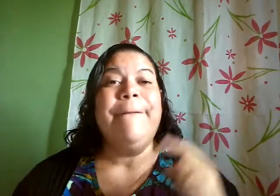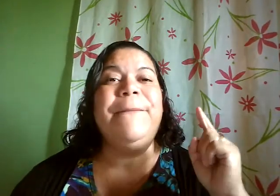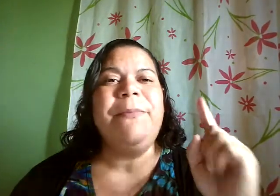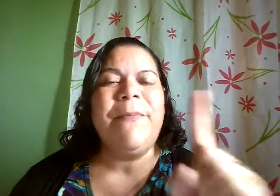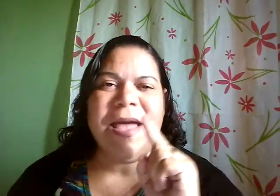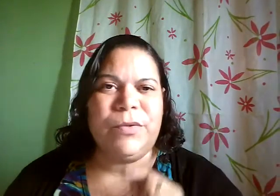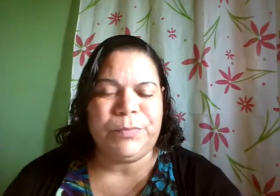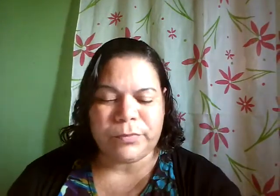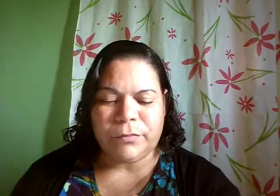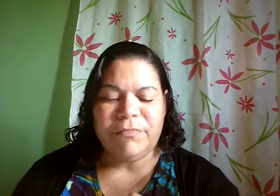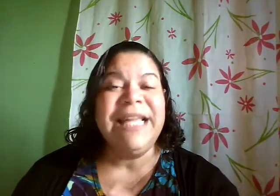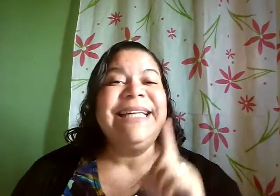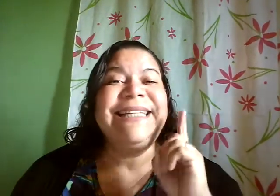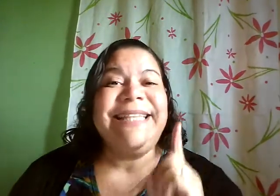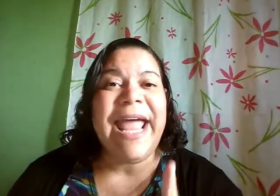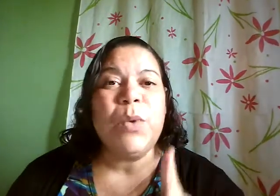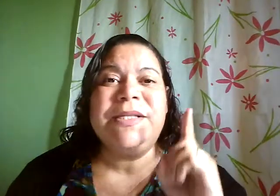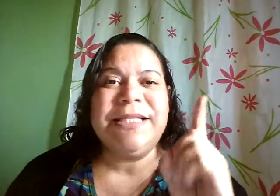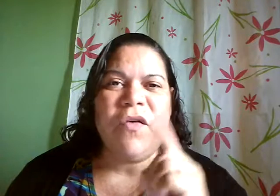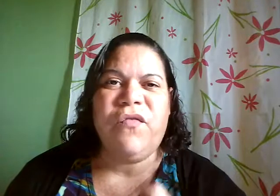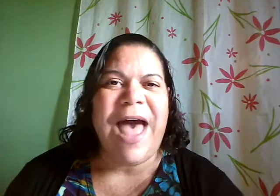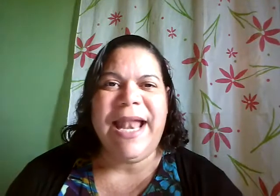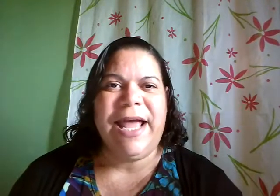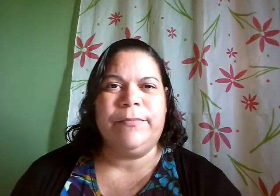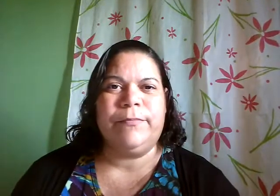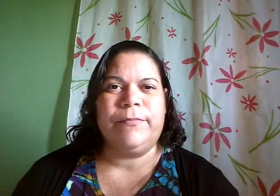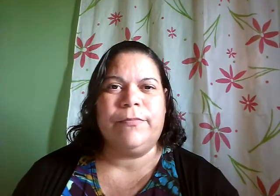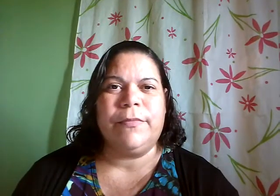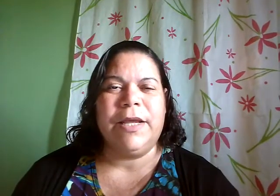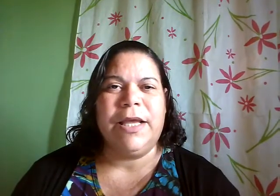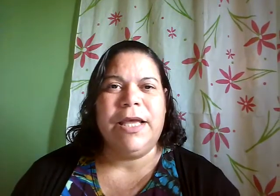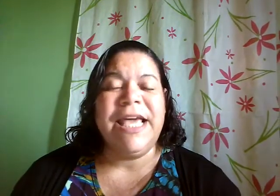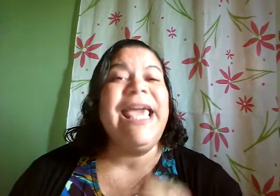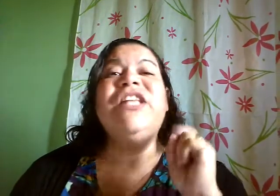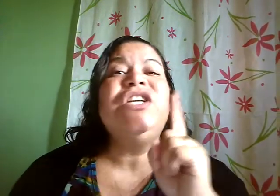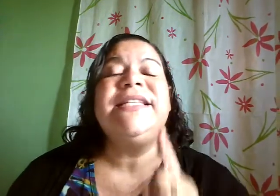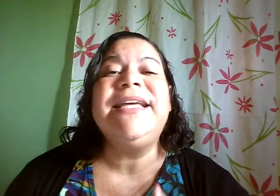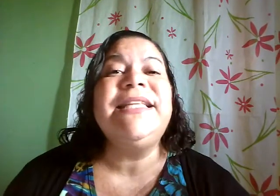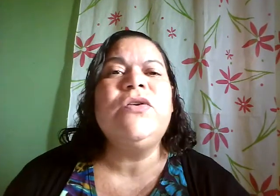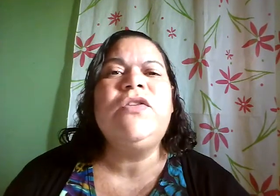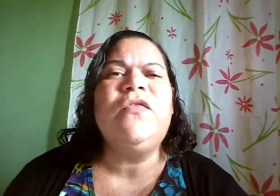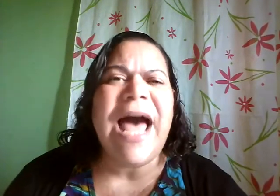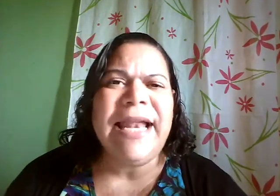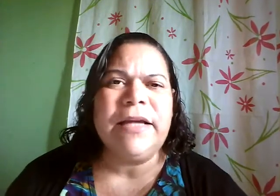Primeiro, Deus não falha. Quem disse que Deus falha,